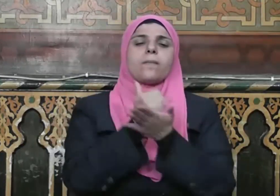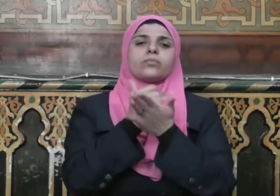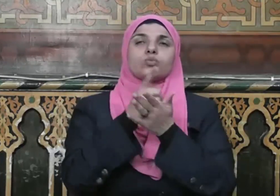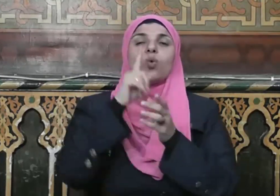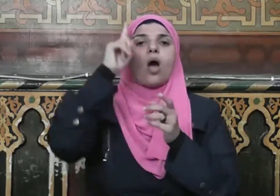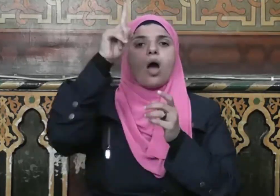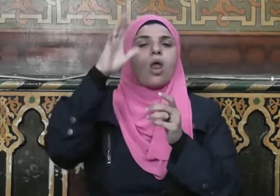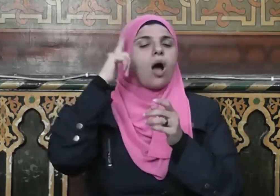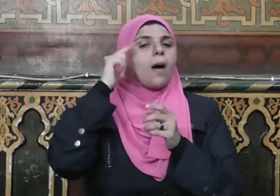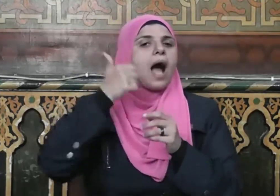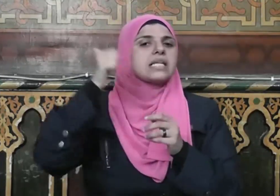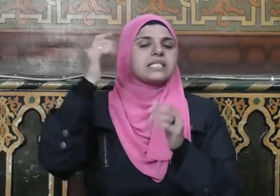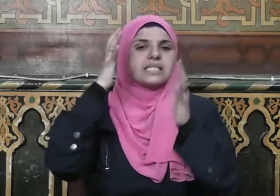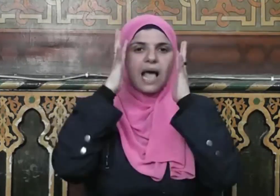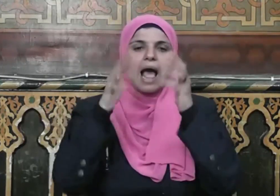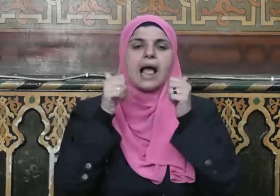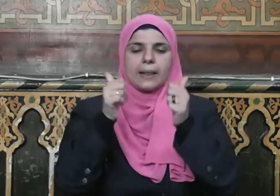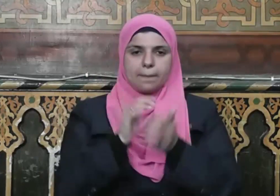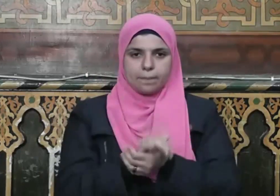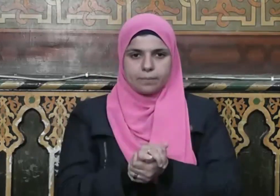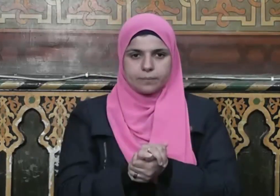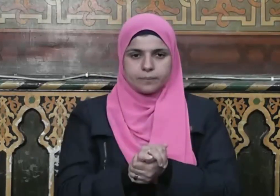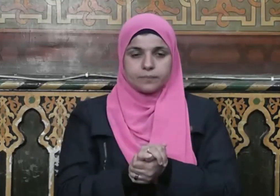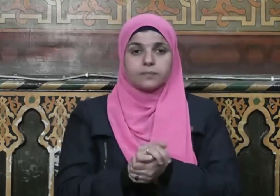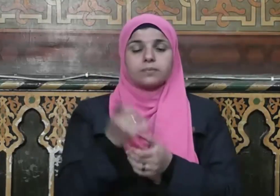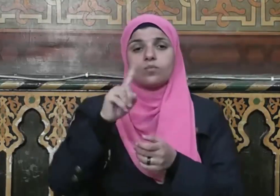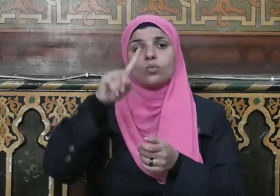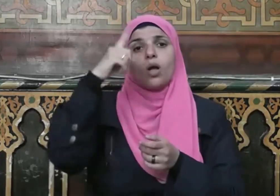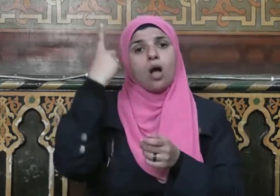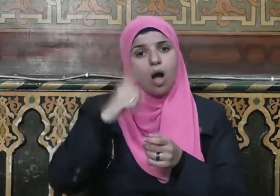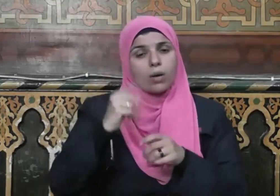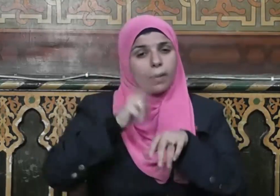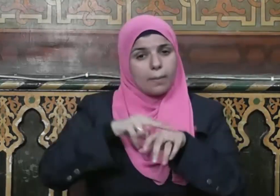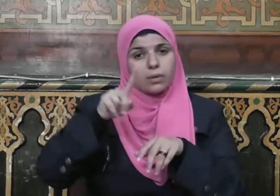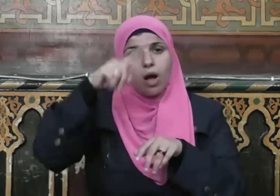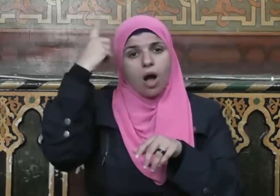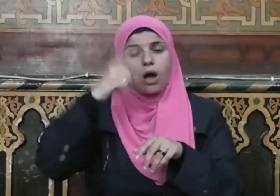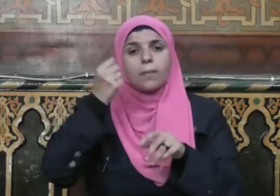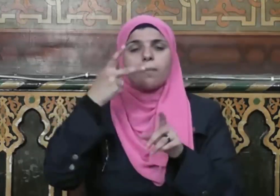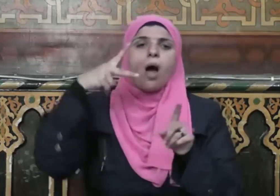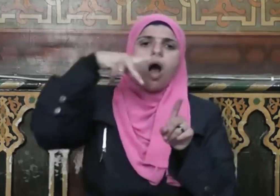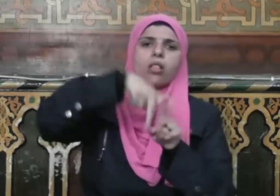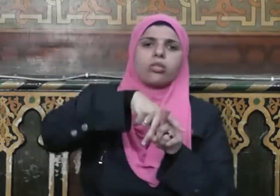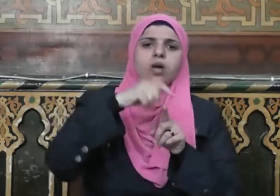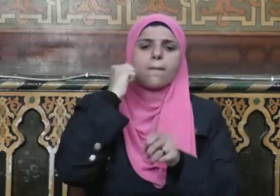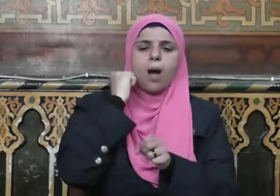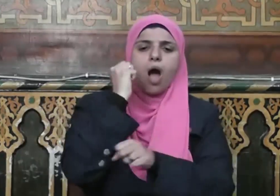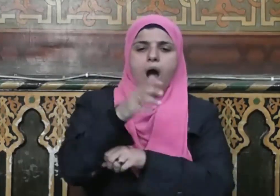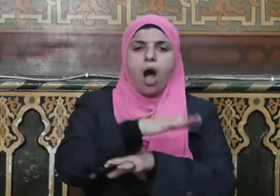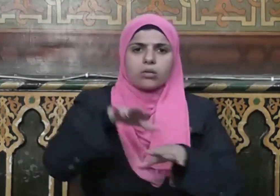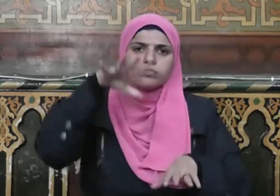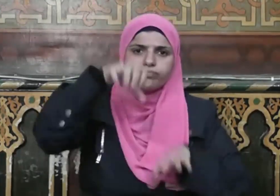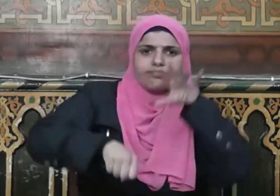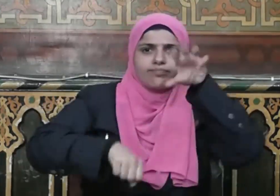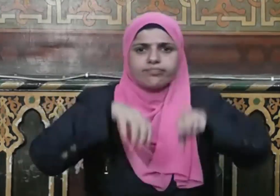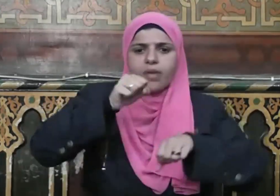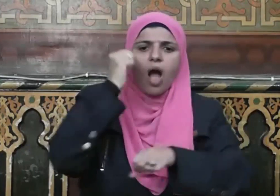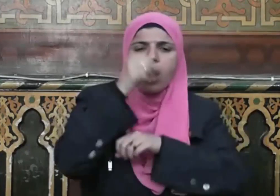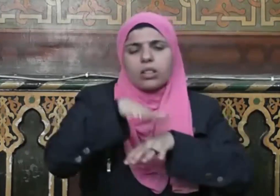الله والله عزيز حكيم وحرمت كذلك اغتصاب الأراضي بأي شكل